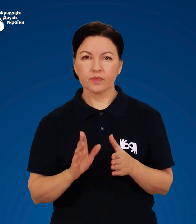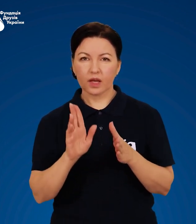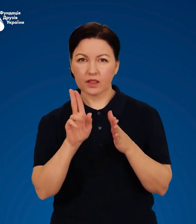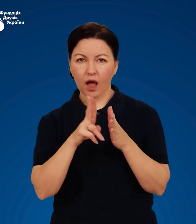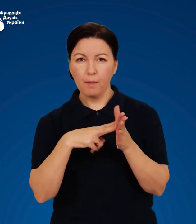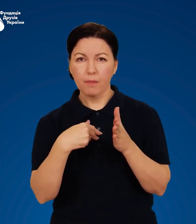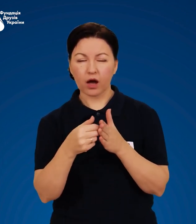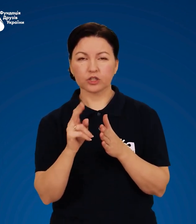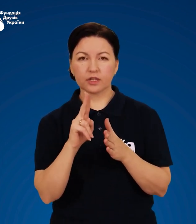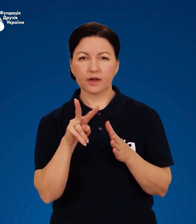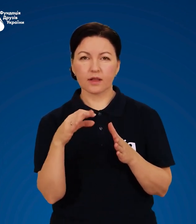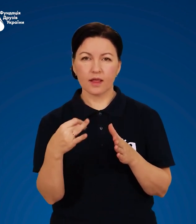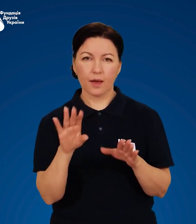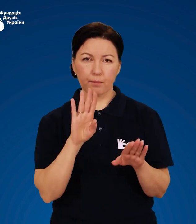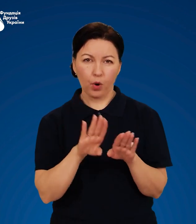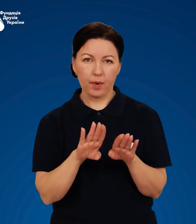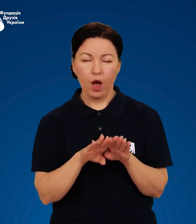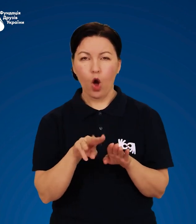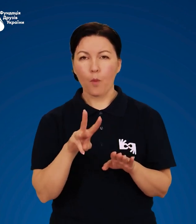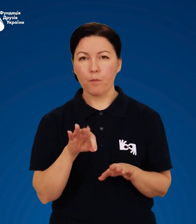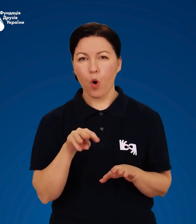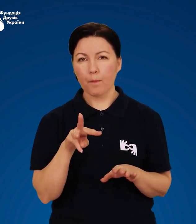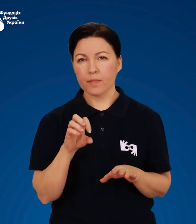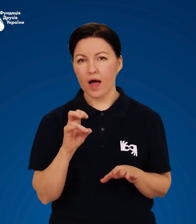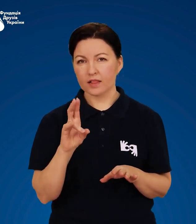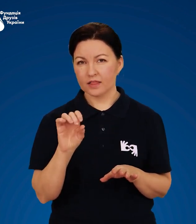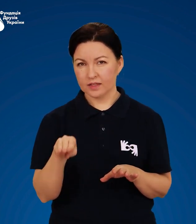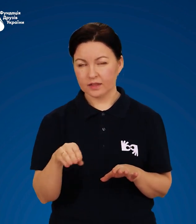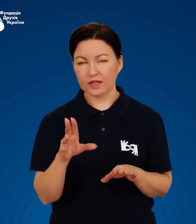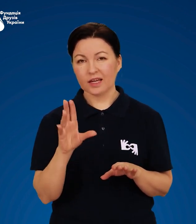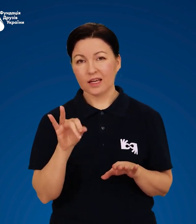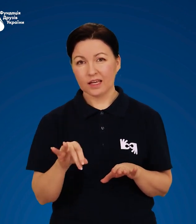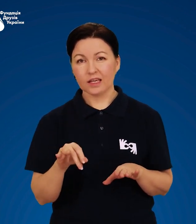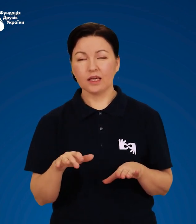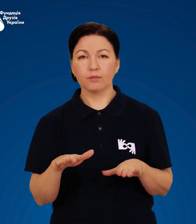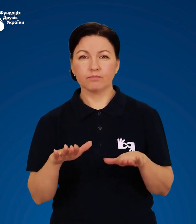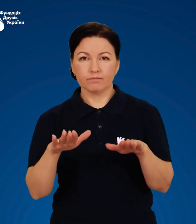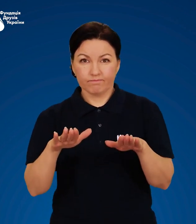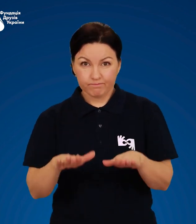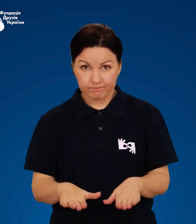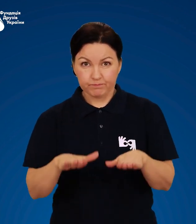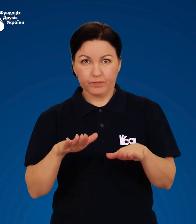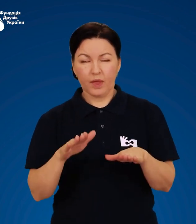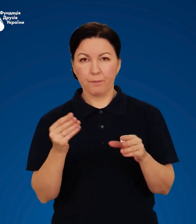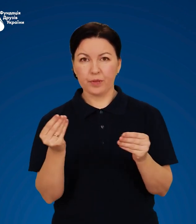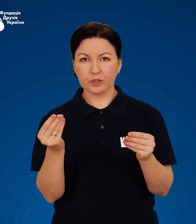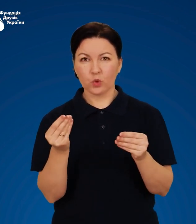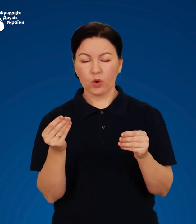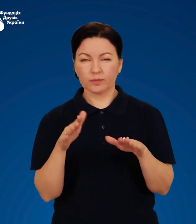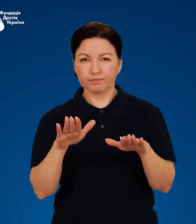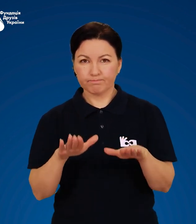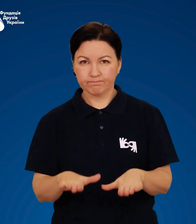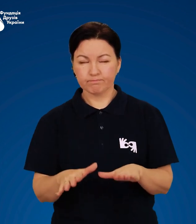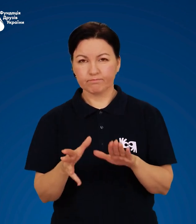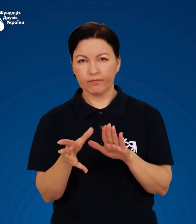Намажте на підошву клей типу «Момент» та поставте взуття на пісок. Після цього